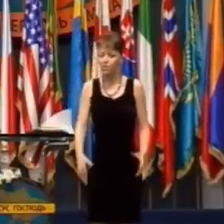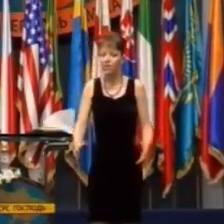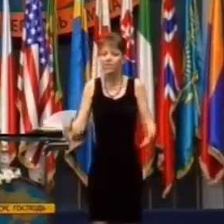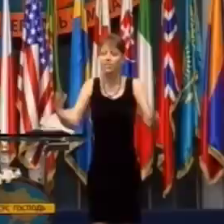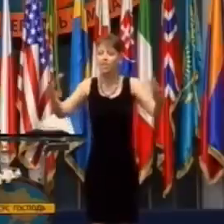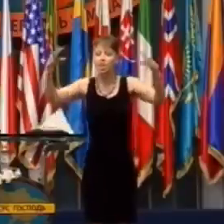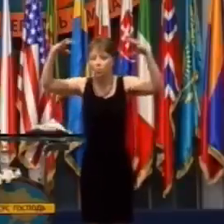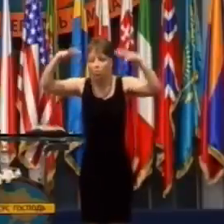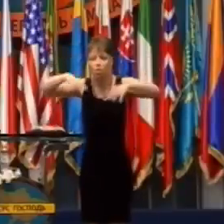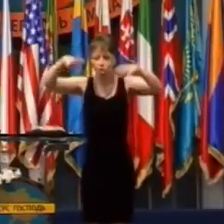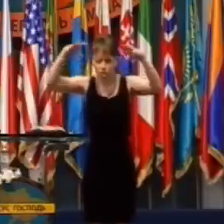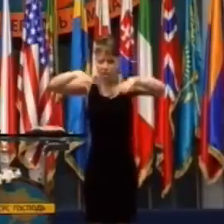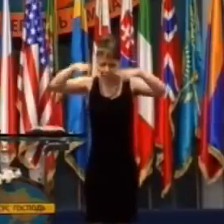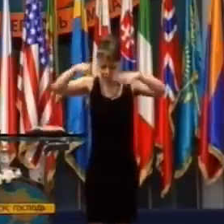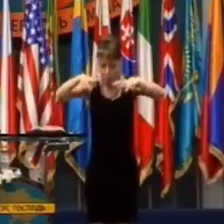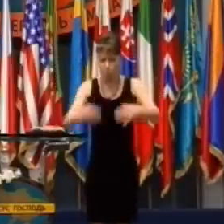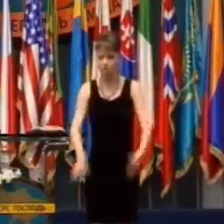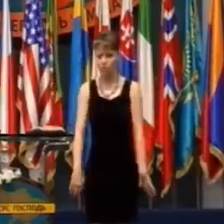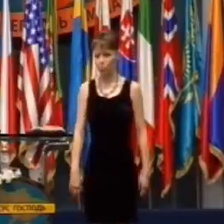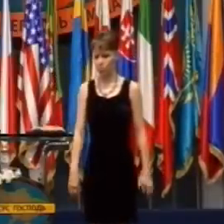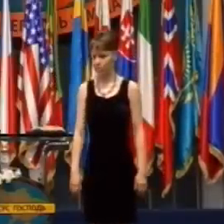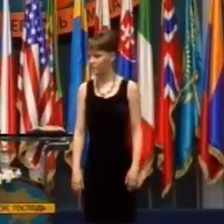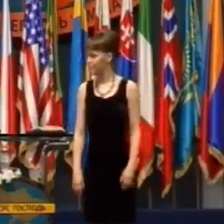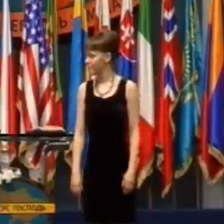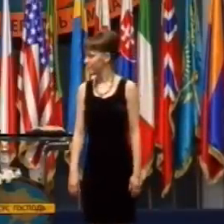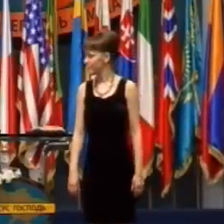Že nedokážete obsiahnuť Boha.